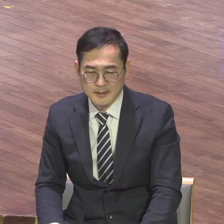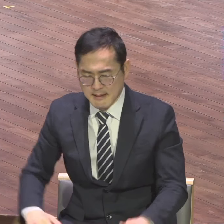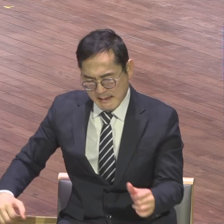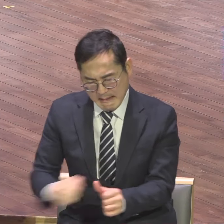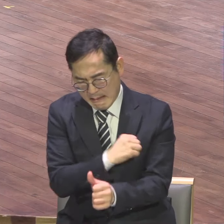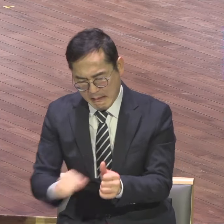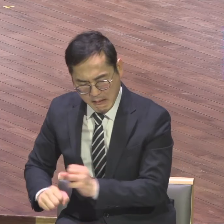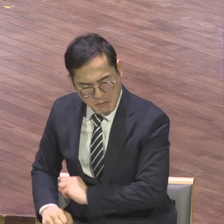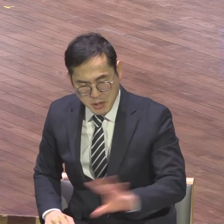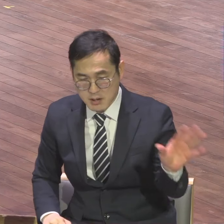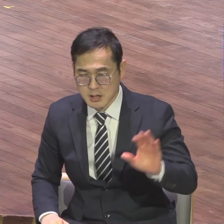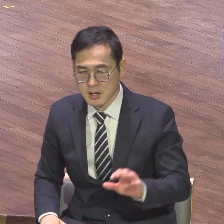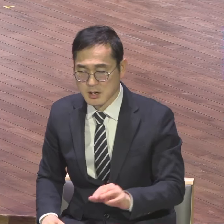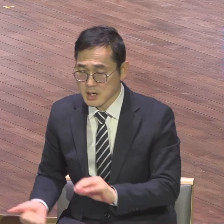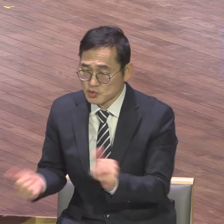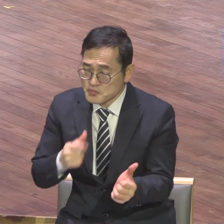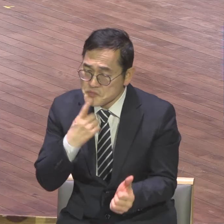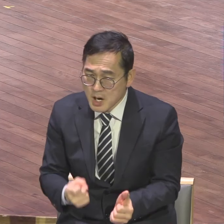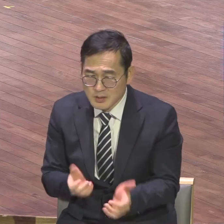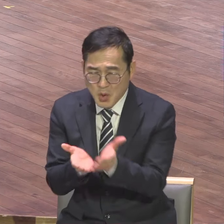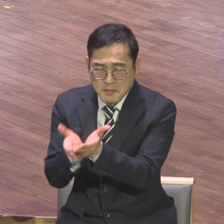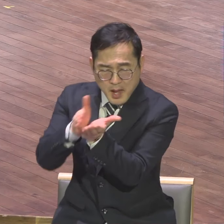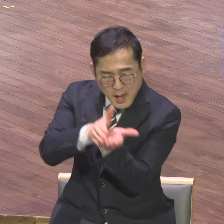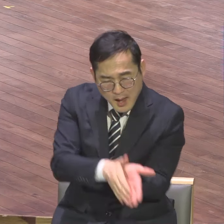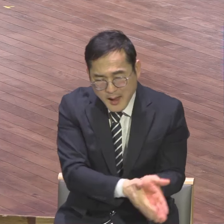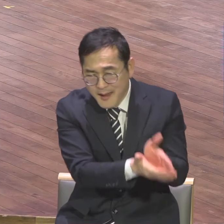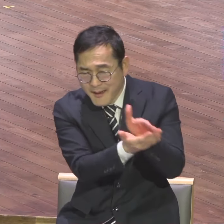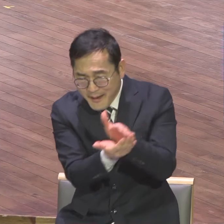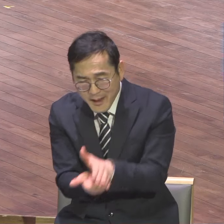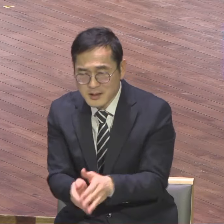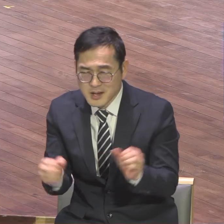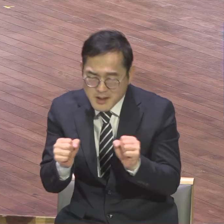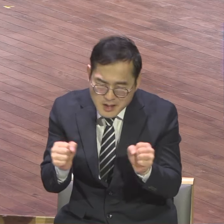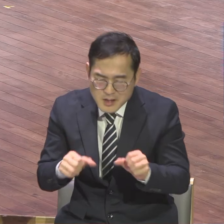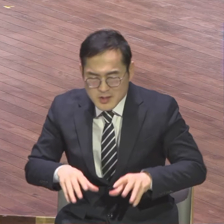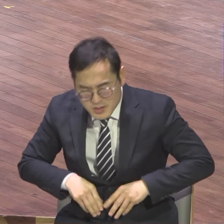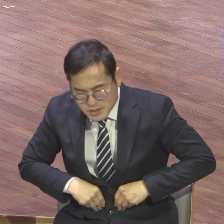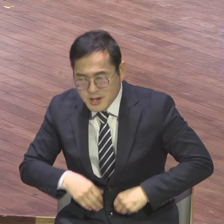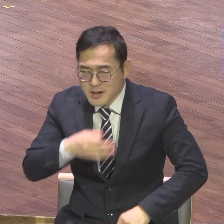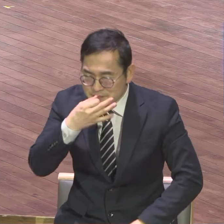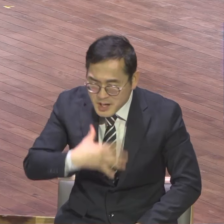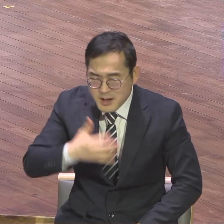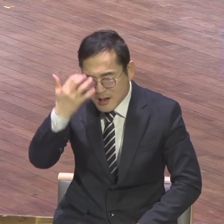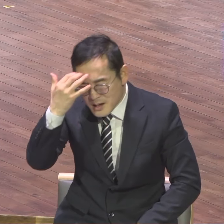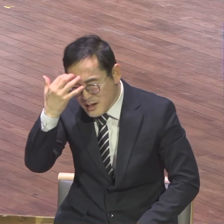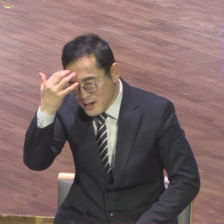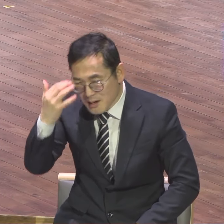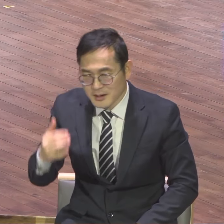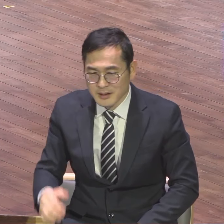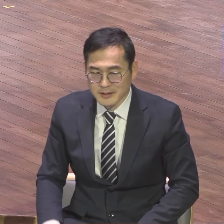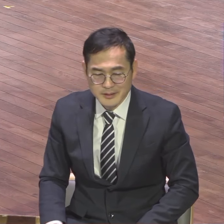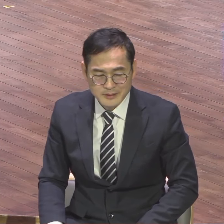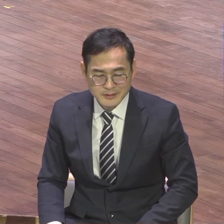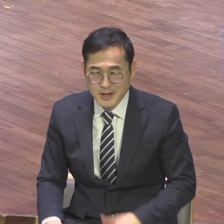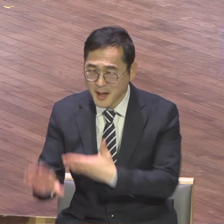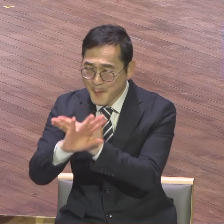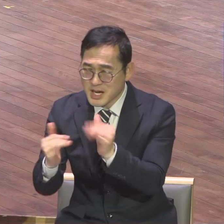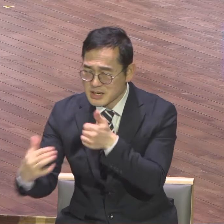하고 폐위염 바다의 동족위염 추위와 배고픔 엄청난 핍박을 반대한 바울이 뭐라 그럽니까